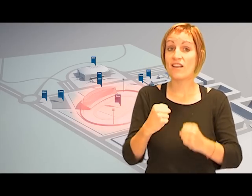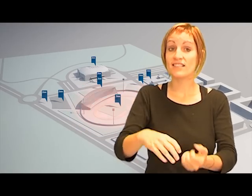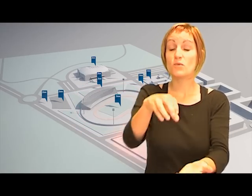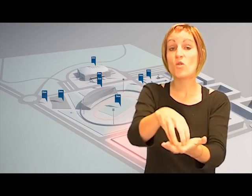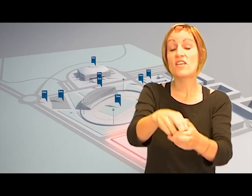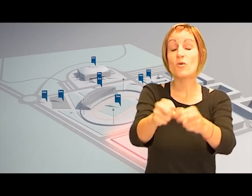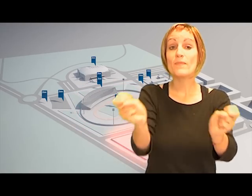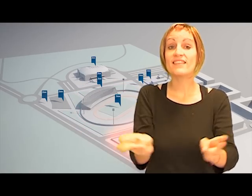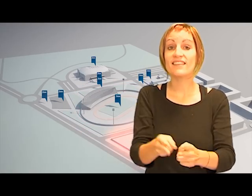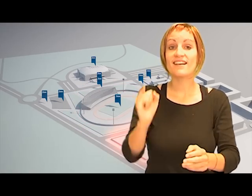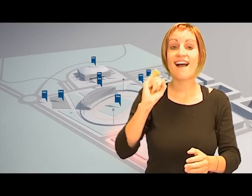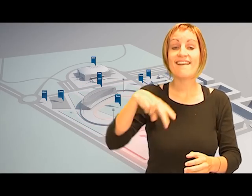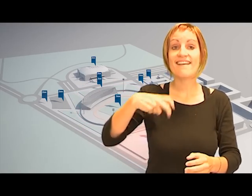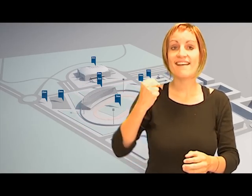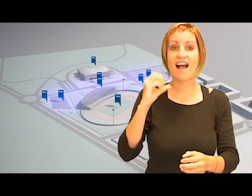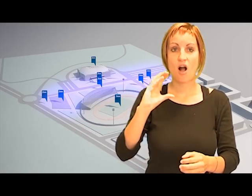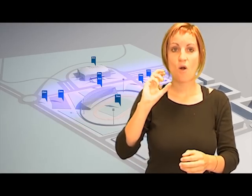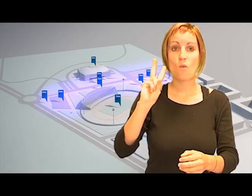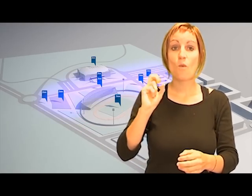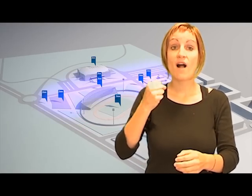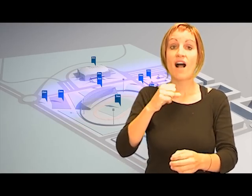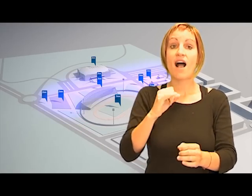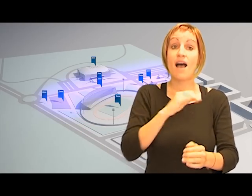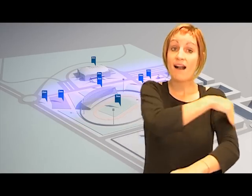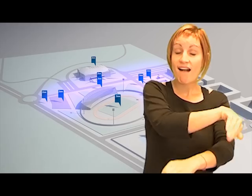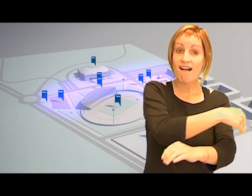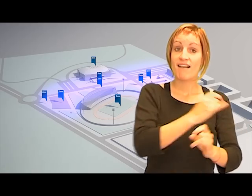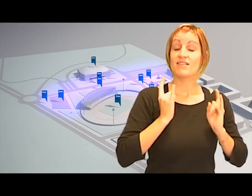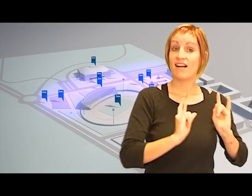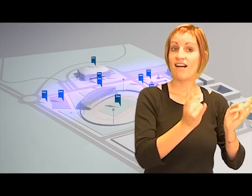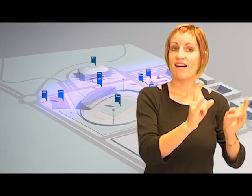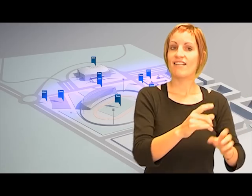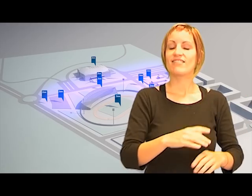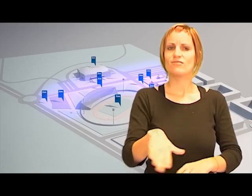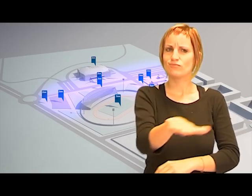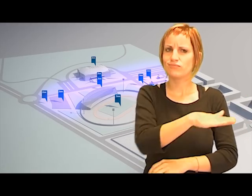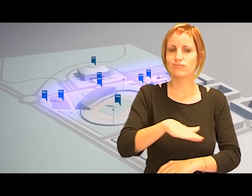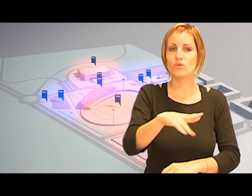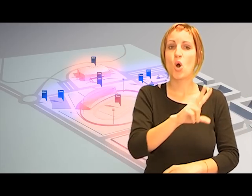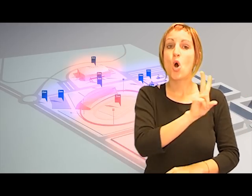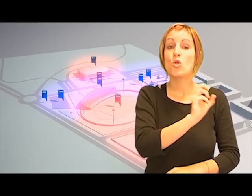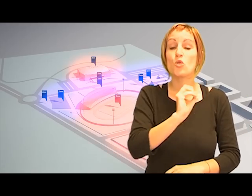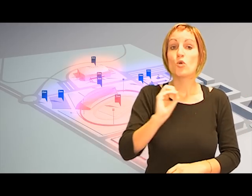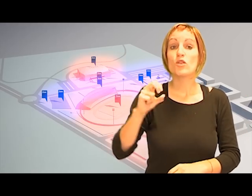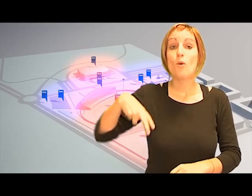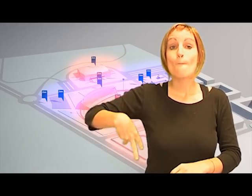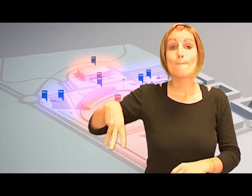Málaga, el Centro Acuático Inacua y todos los alrededores, calles, aceras, jardines... Más de 200.000 metros